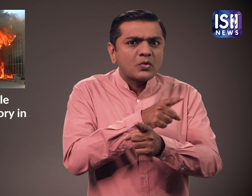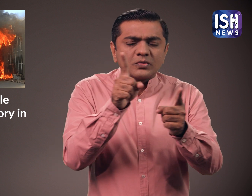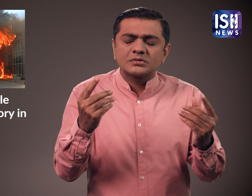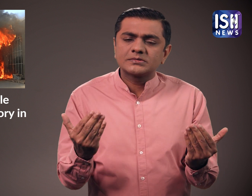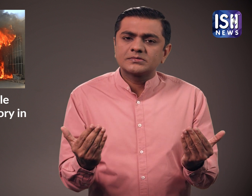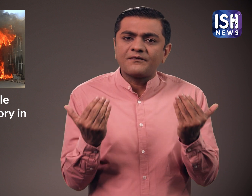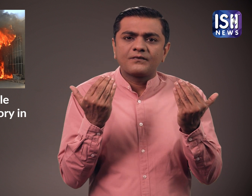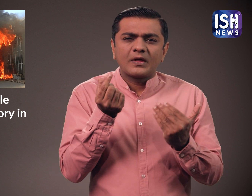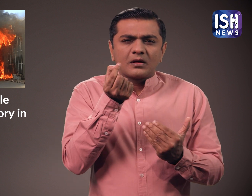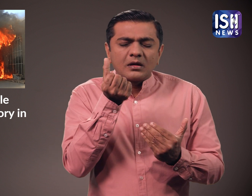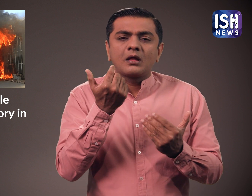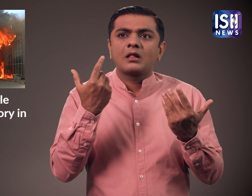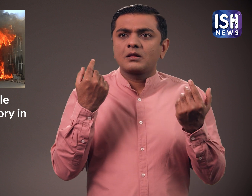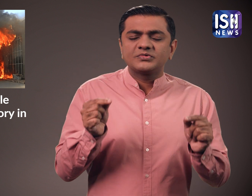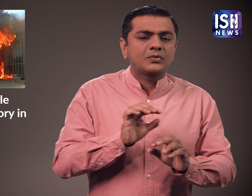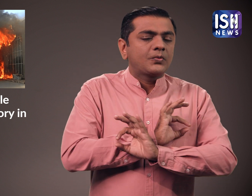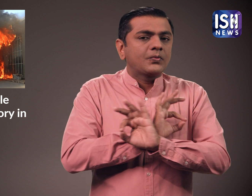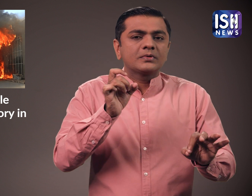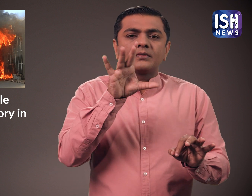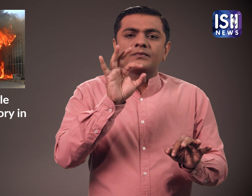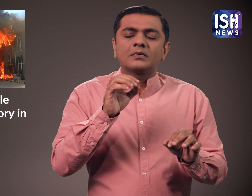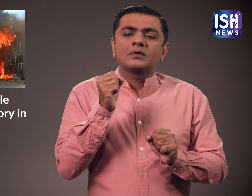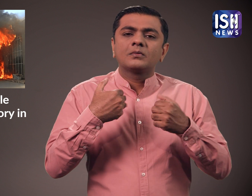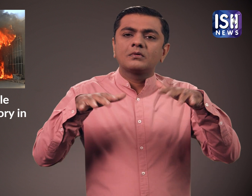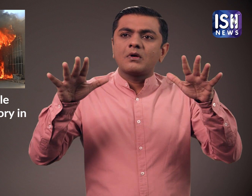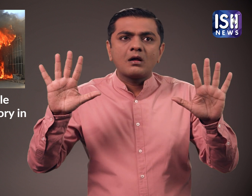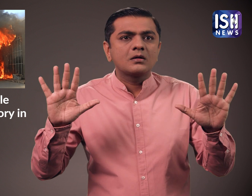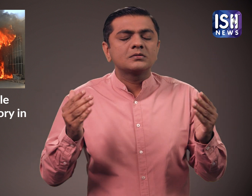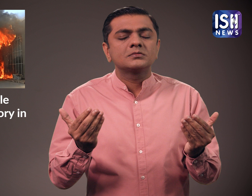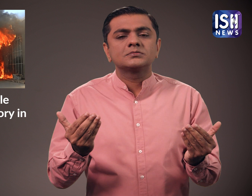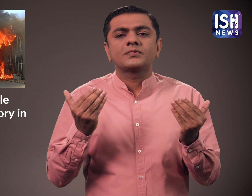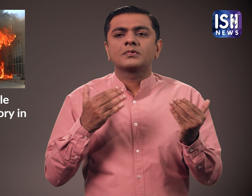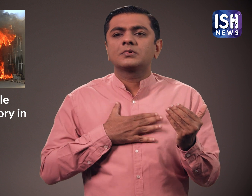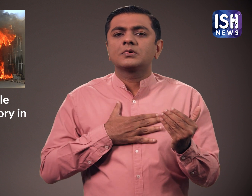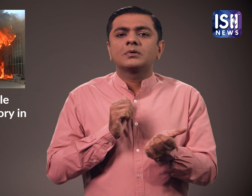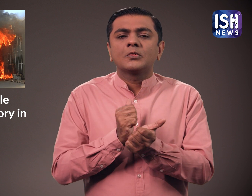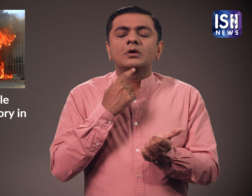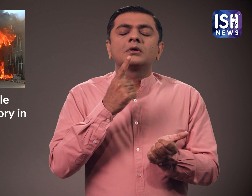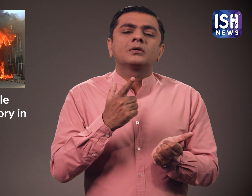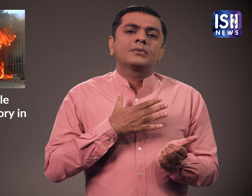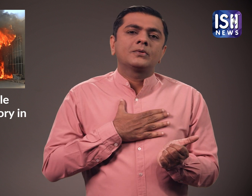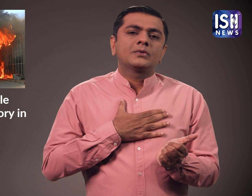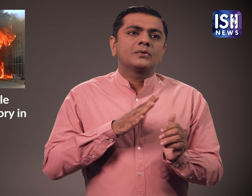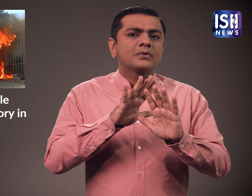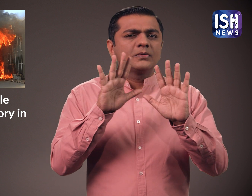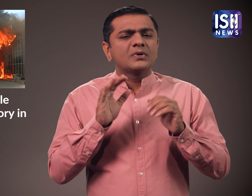कि कोई जानहानी नहीं हुई और सभी सुरक्षित है।